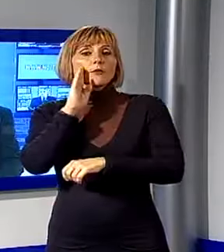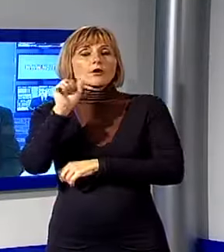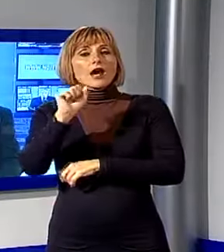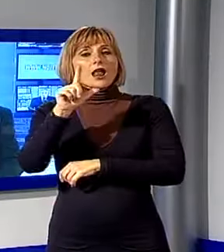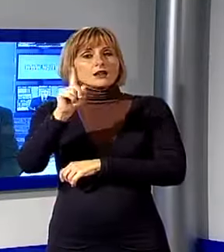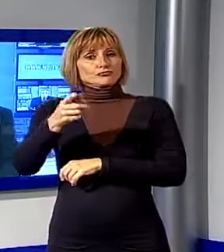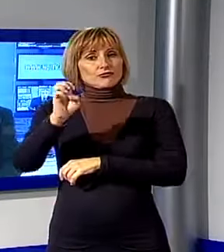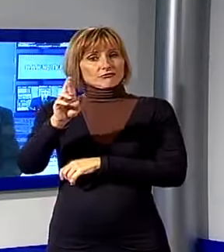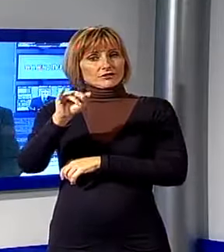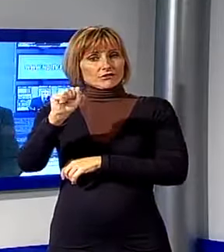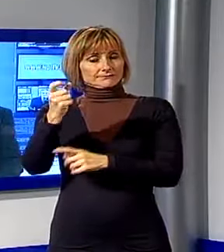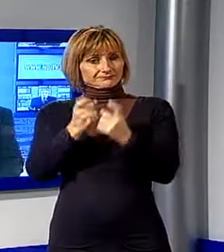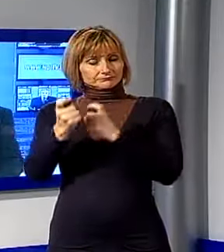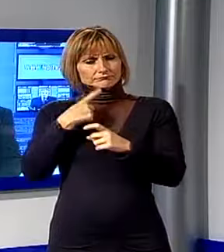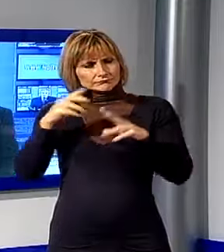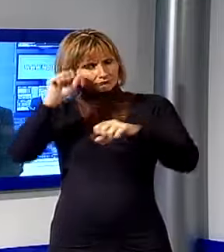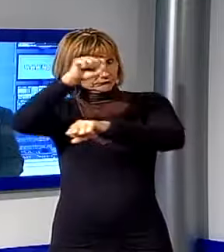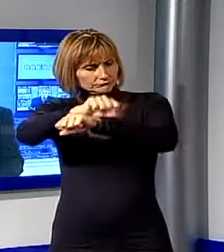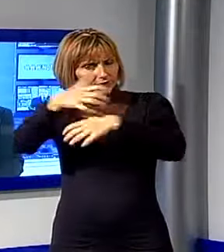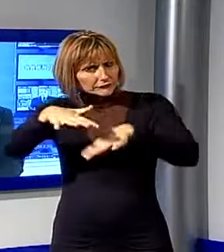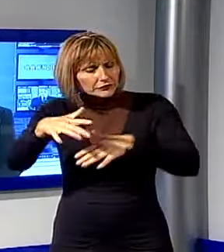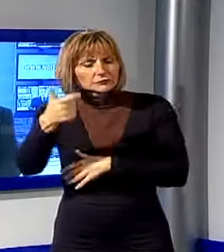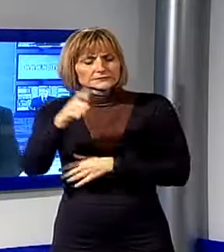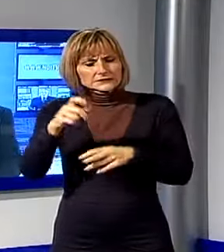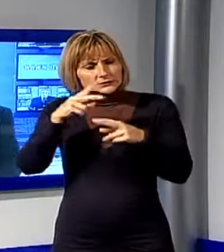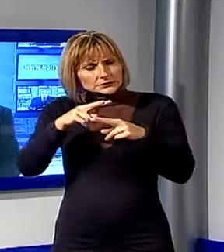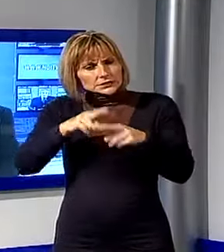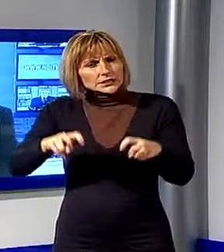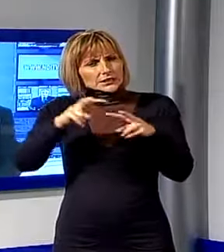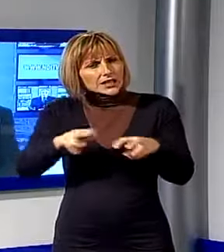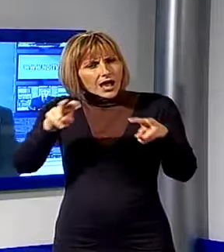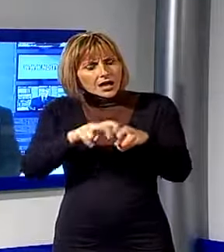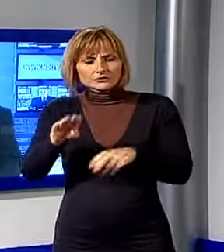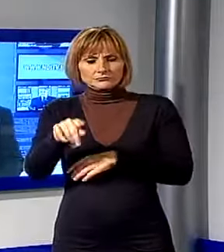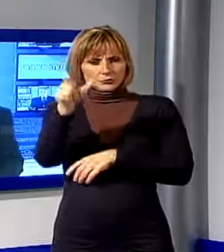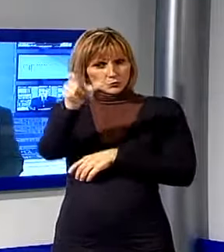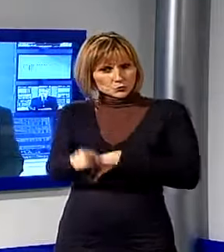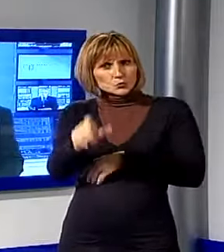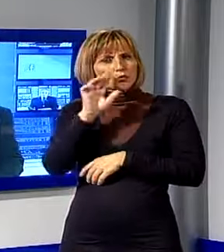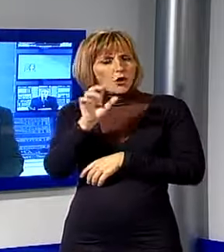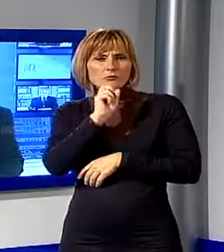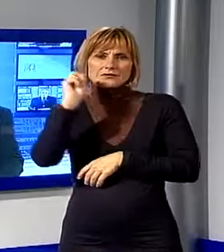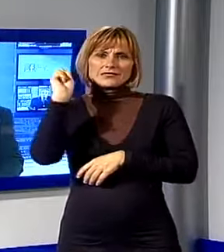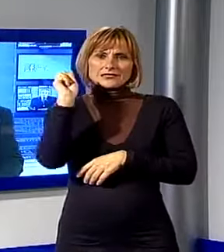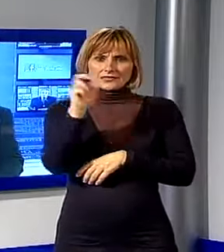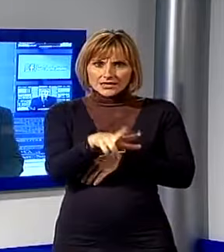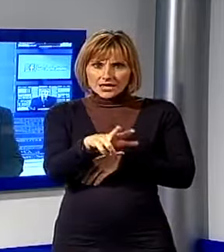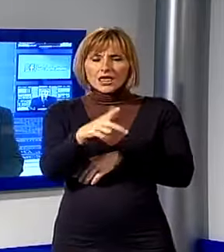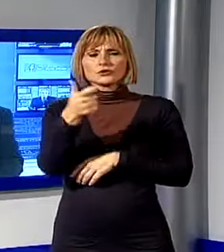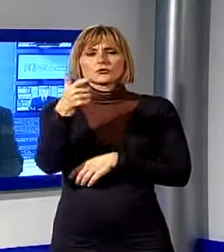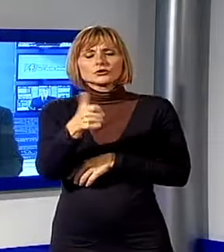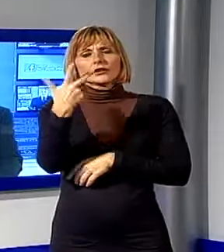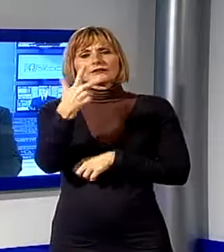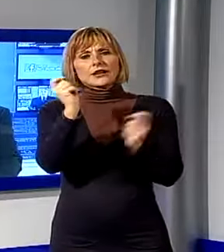giorni scorsi, dopo lunghe indagini dei dipendenti della Polfer, l'uomo era stato segnalato all'autorità giudiziaria per ben tre